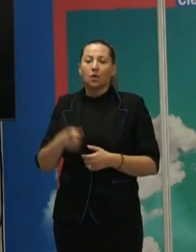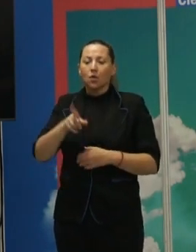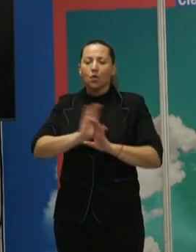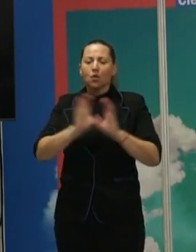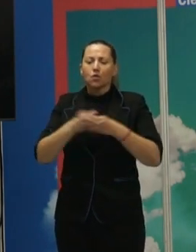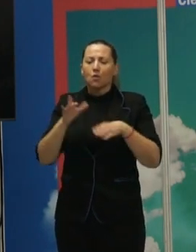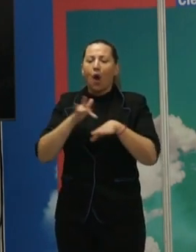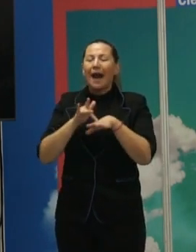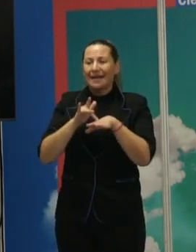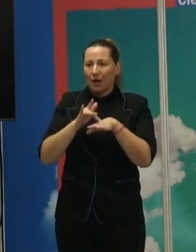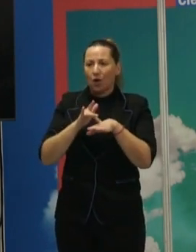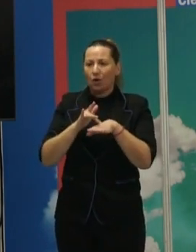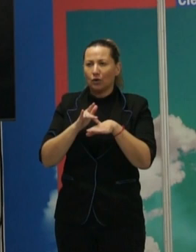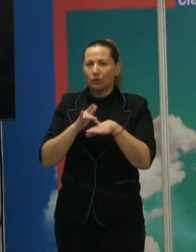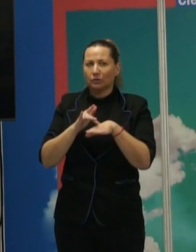étnico